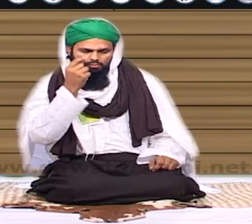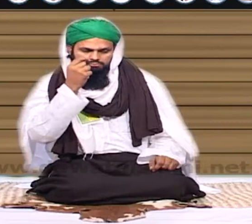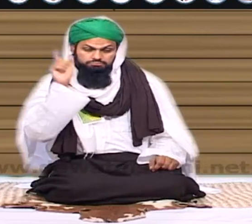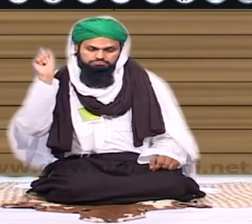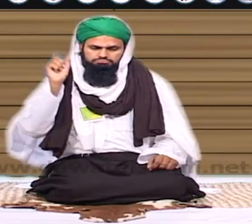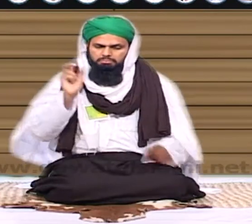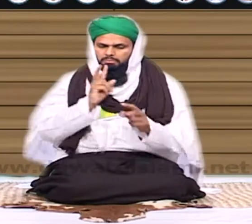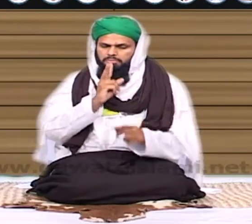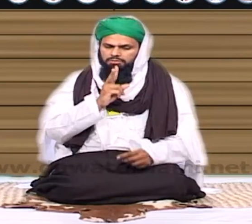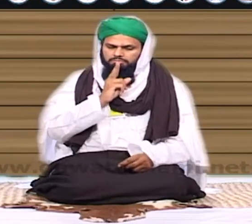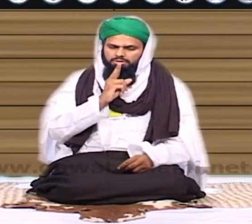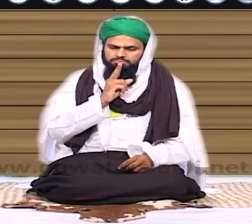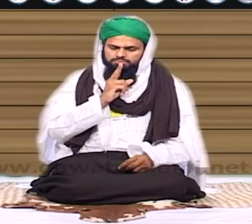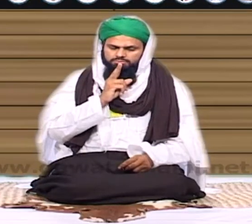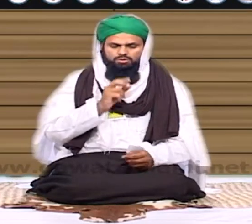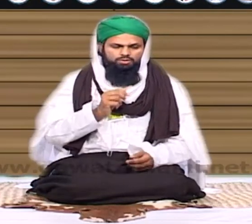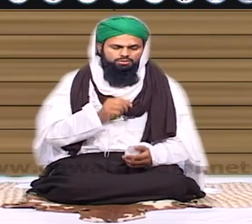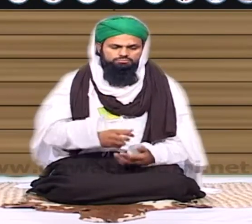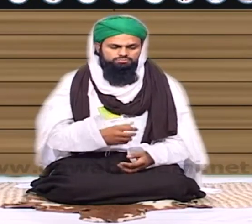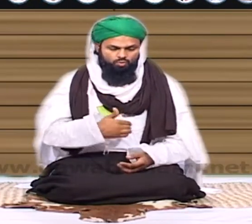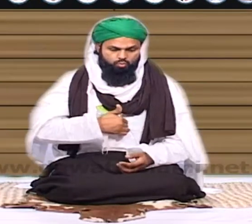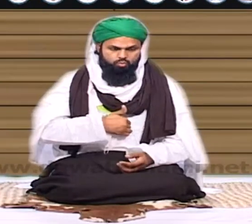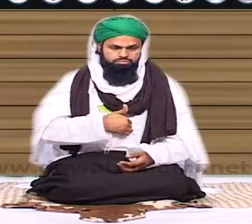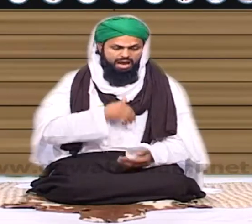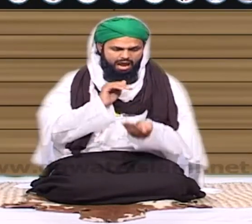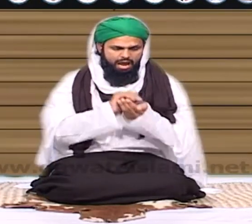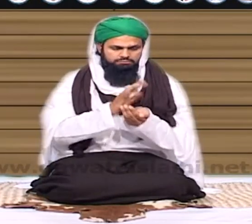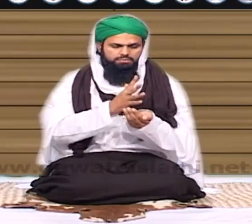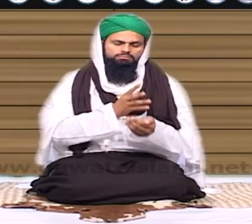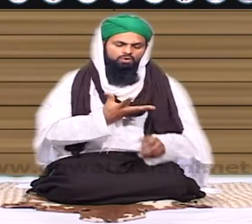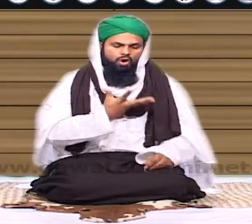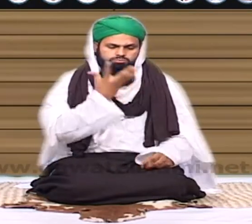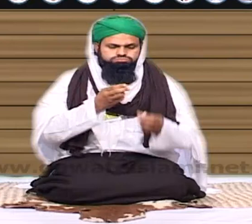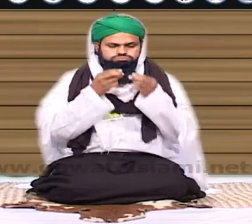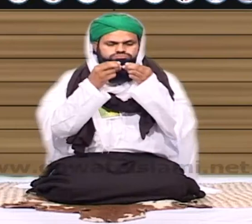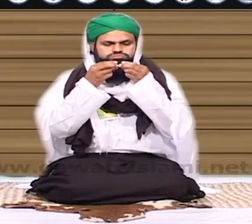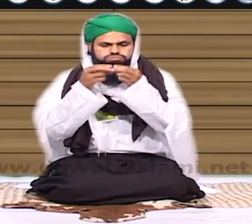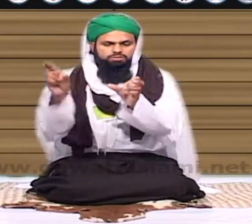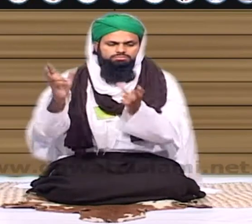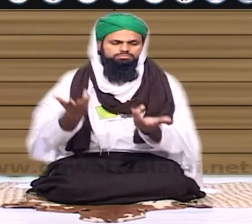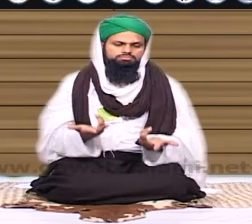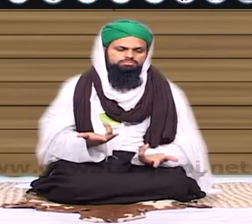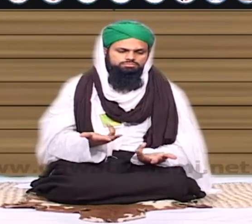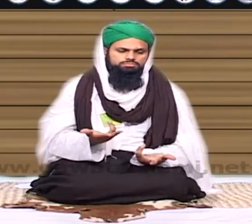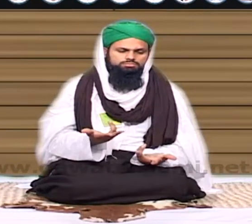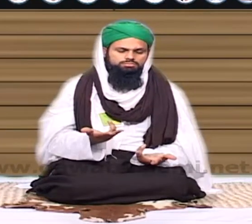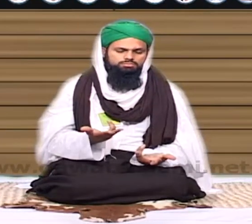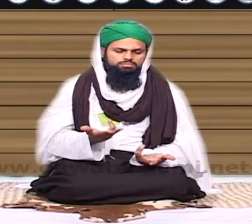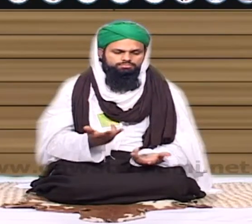کسی کے بارے میں کوئی بات کہہ بھی دی جائے تو وہ مطلب اس کا پیٹ کر جاتا ہے وہ بے قرار ہو جاتا ہے انہیں کسی